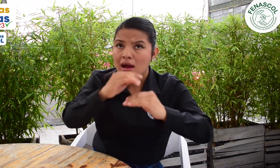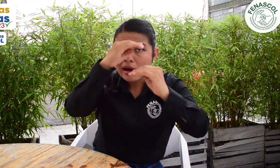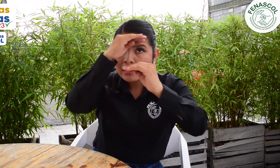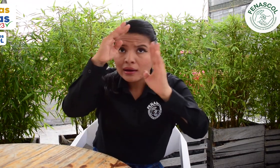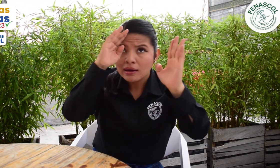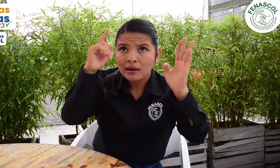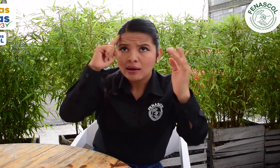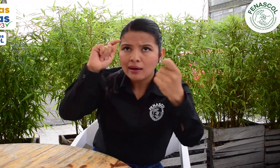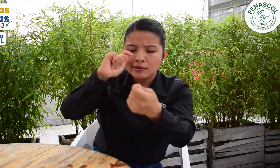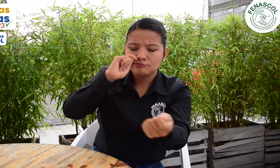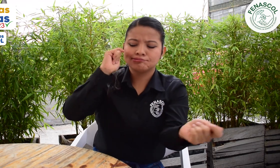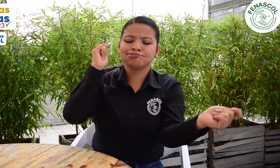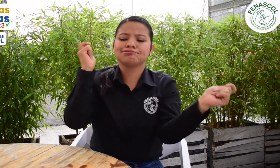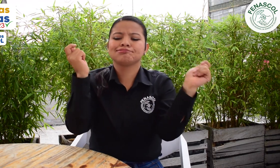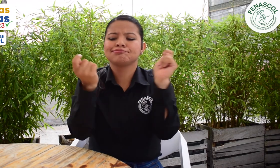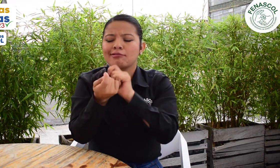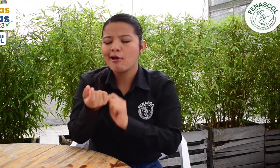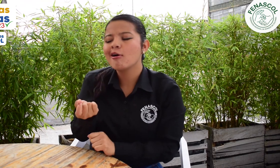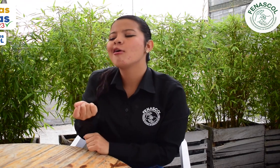y hacer un cambio de paradigmas.